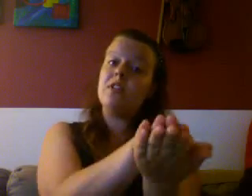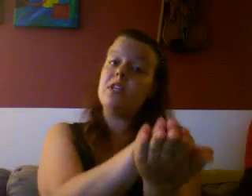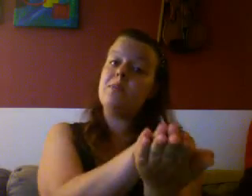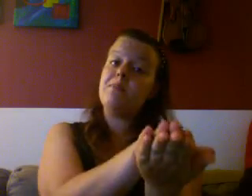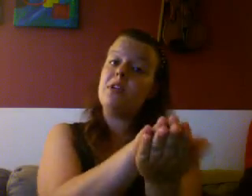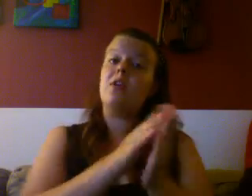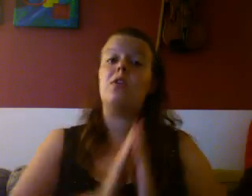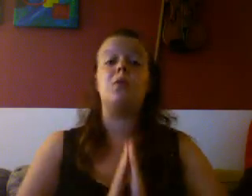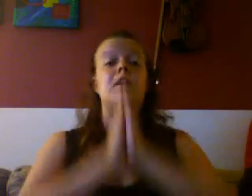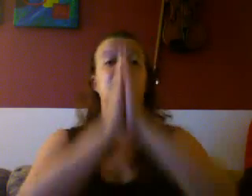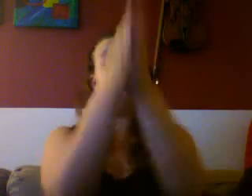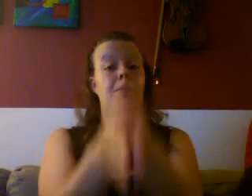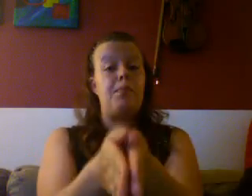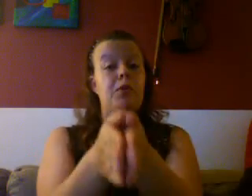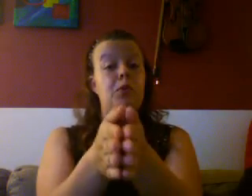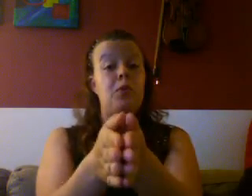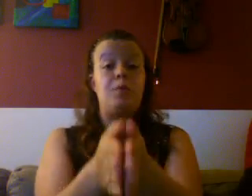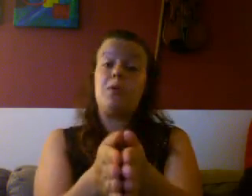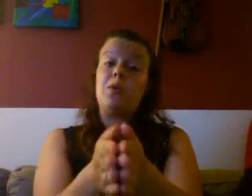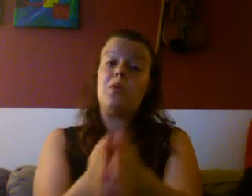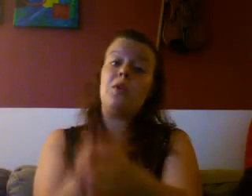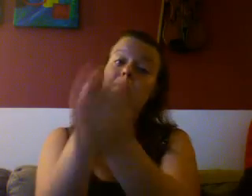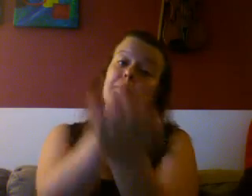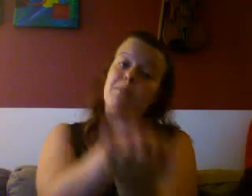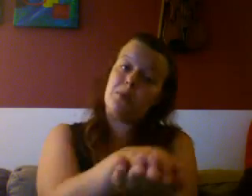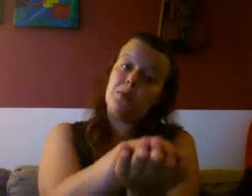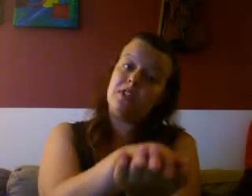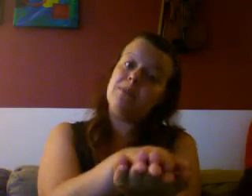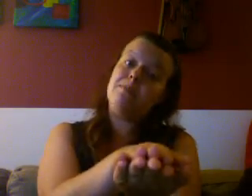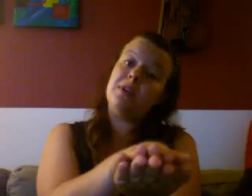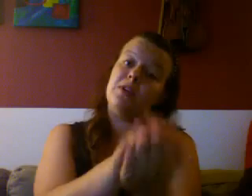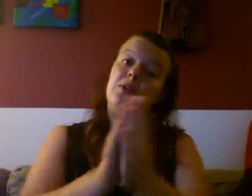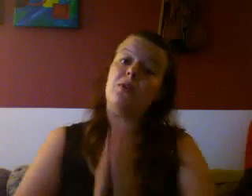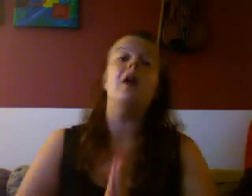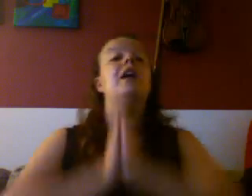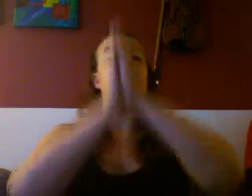tippede over, 10